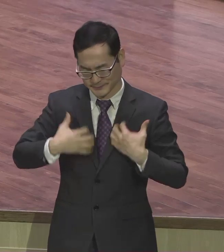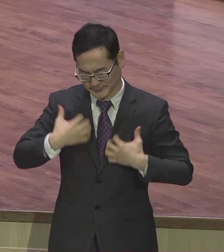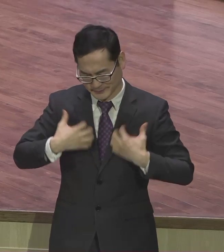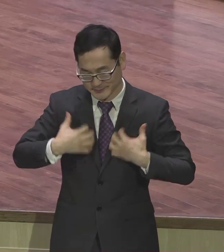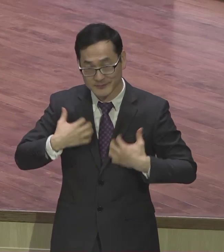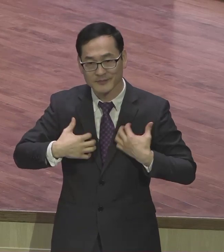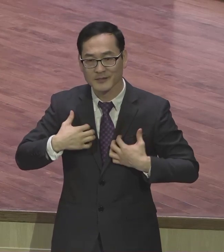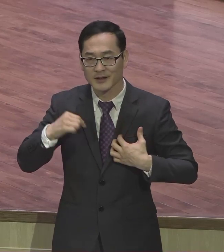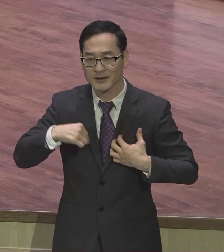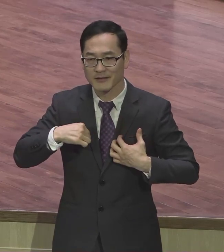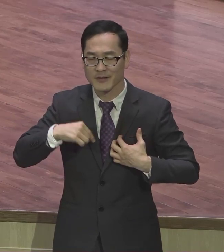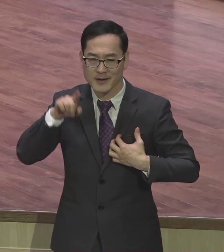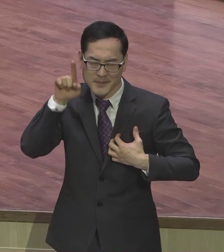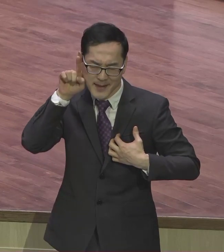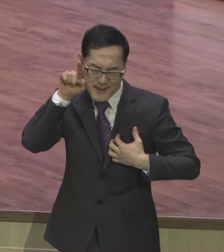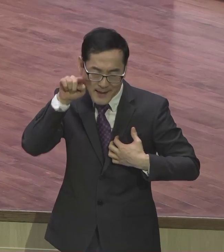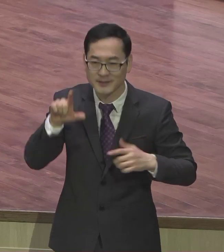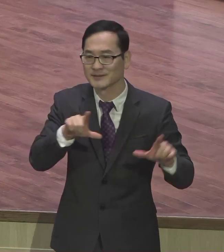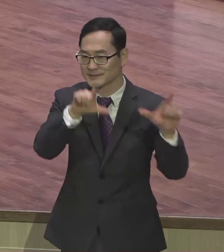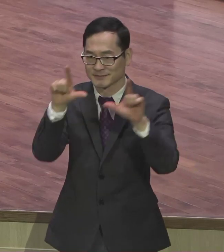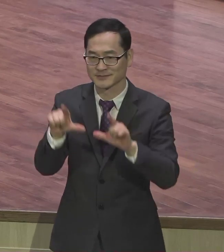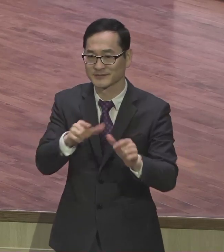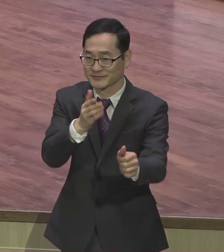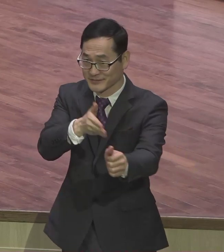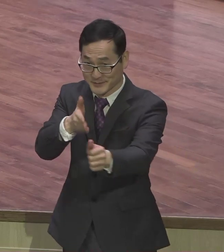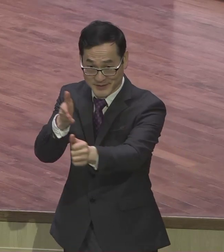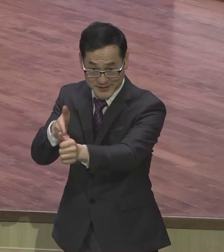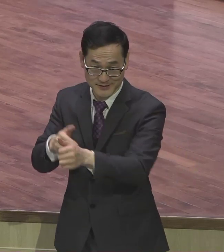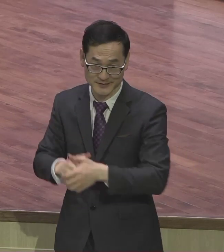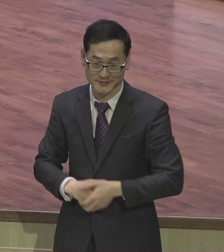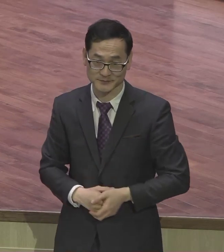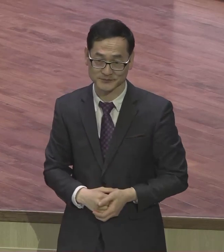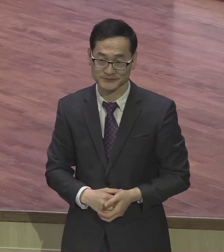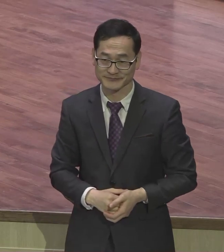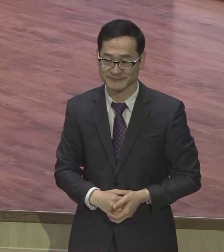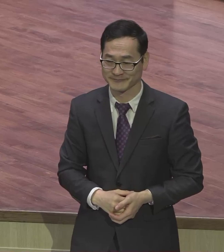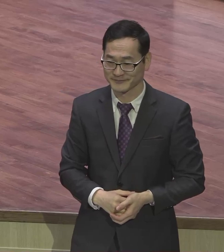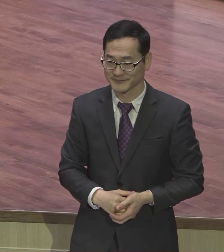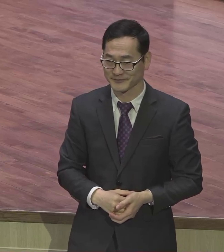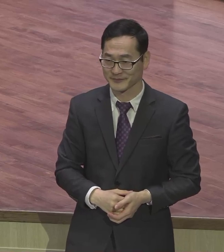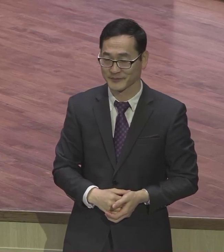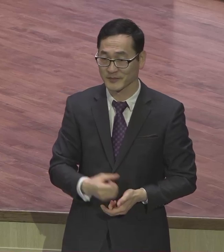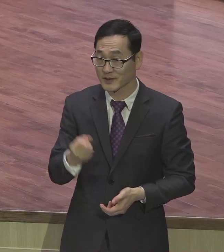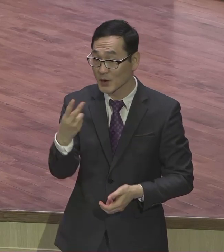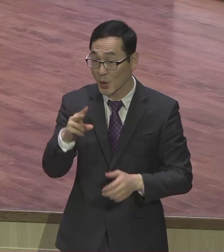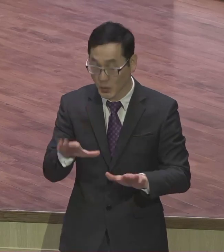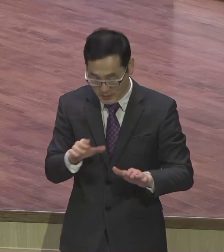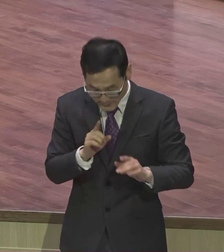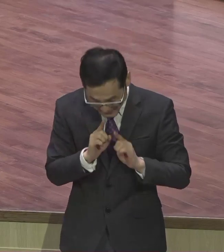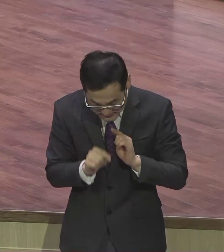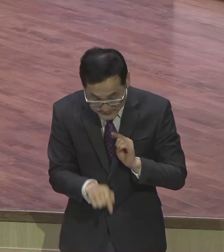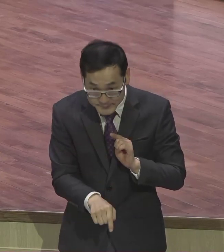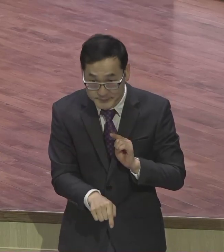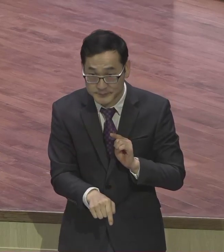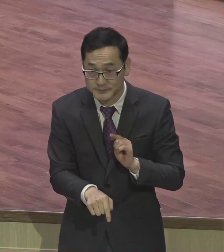매일매일 누리지 바랍니다 그리고 오늘 말씀 제목처럼 예수 그리스도를